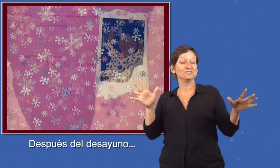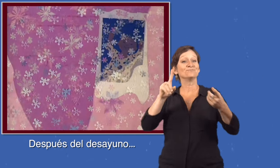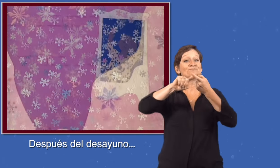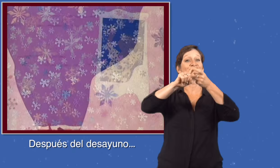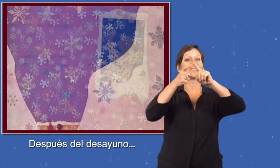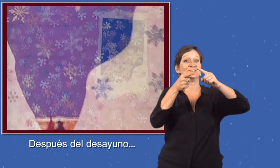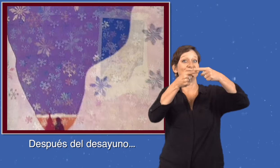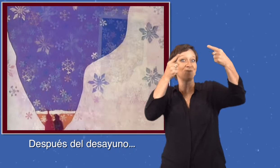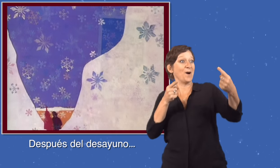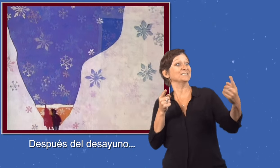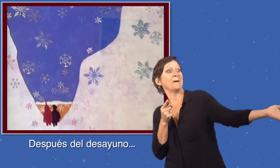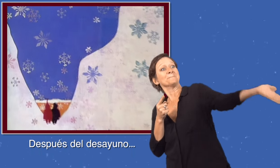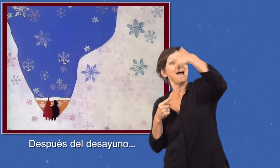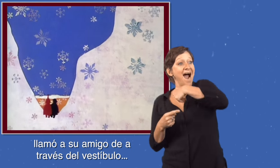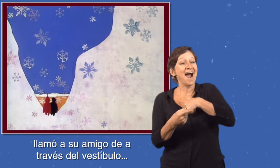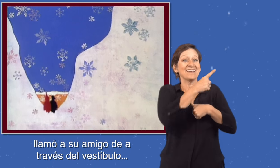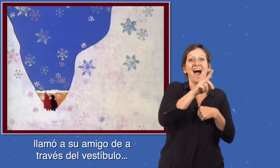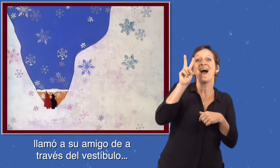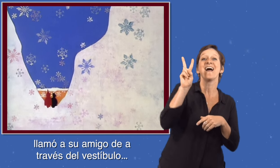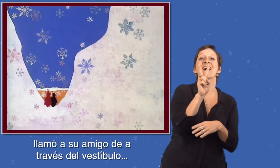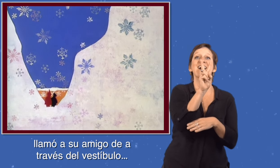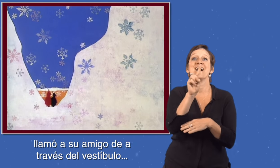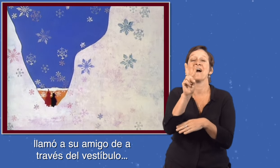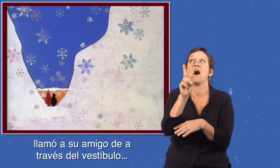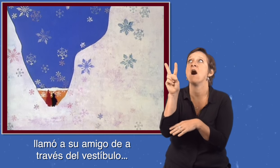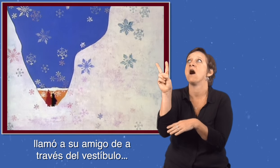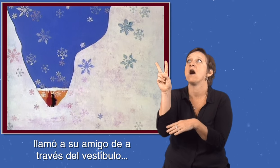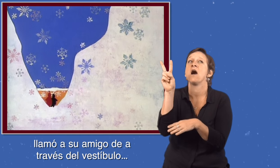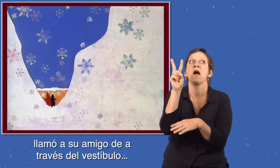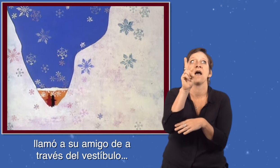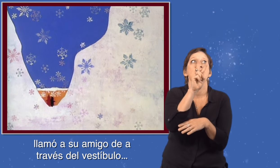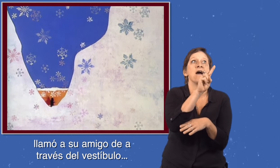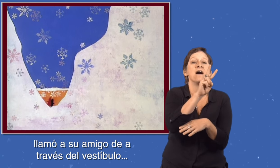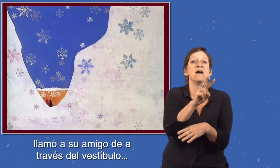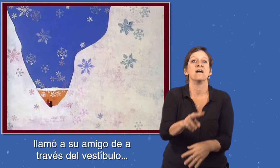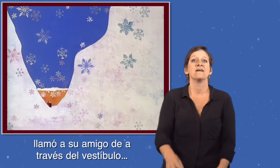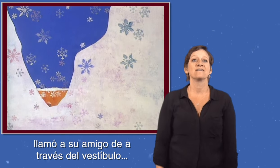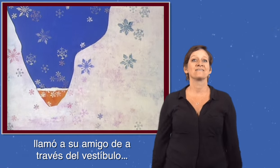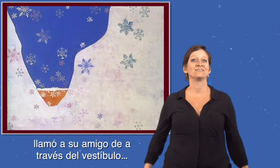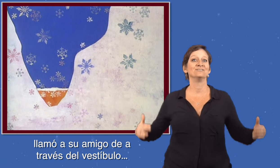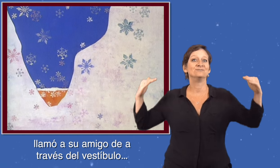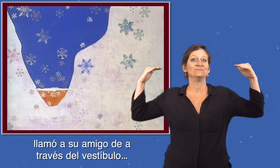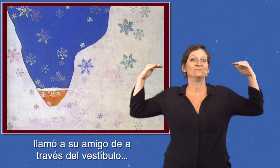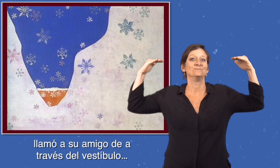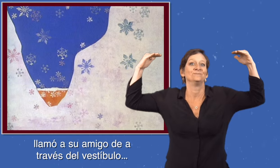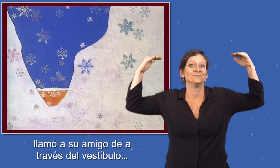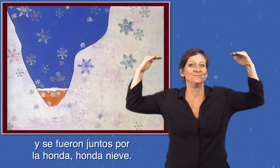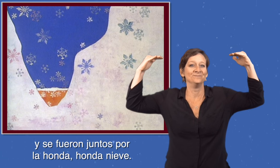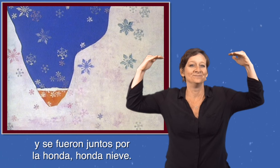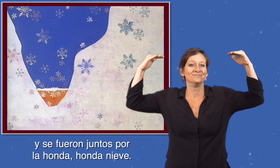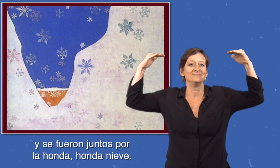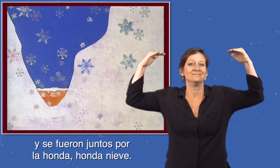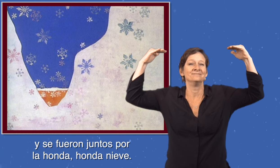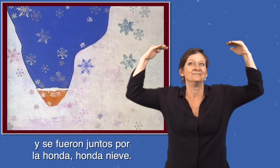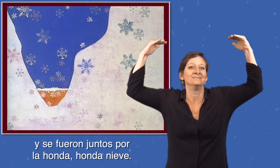Después del desayuno, llamó a su amigo de a través del vestíbulo y se fueron juntos